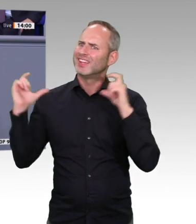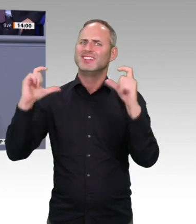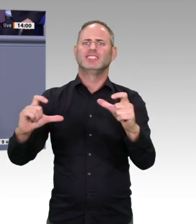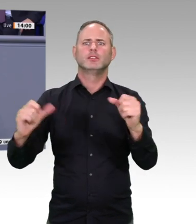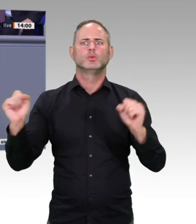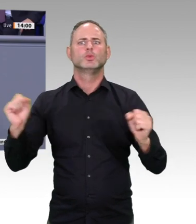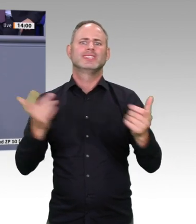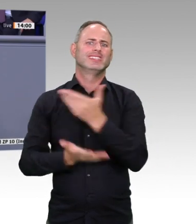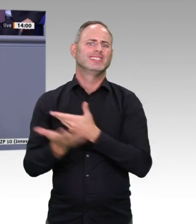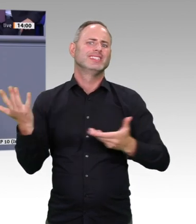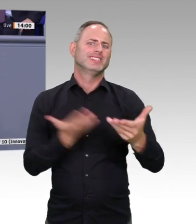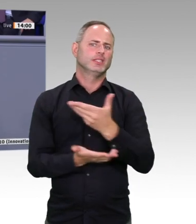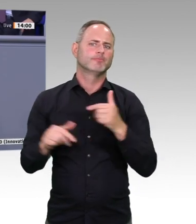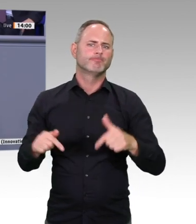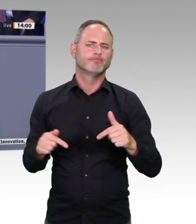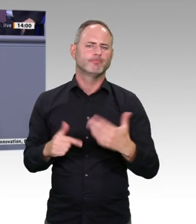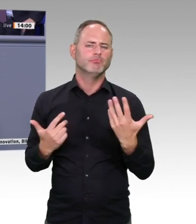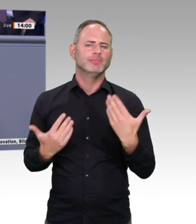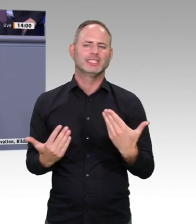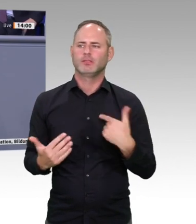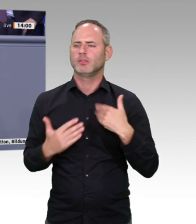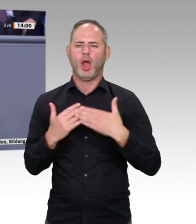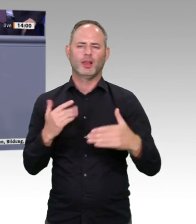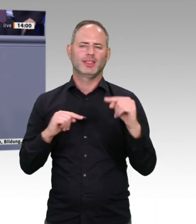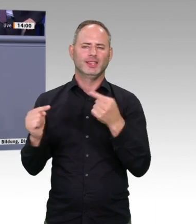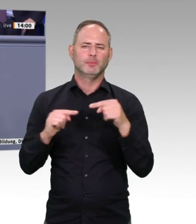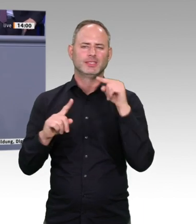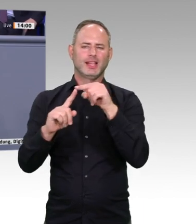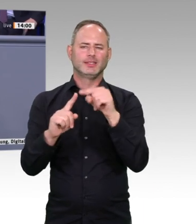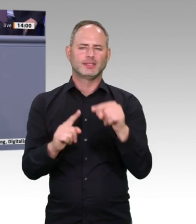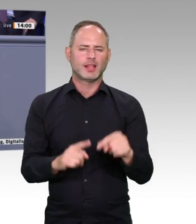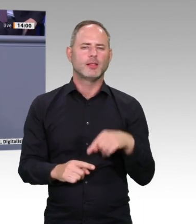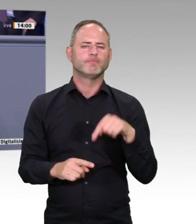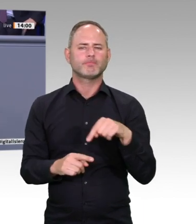anstehen. Denn da können Sie zeigen, ob Sie für nachhaltige und innovative Politik stehen. Vielen Dank.